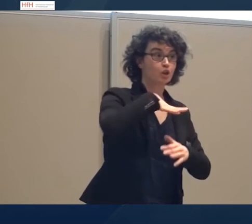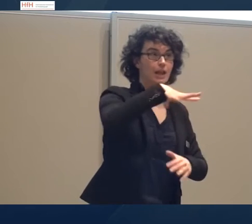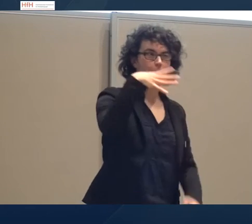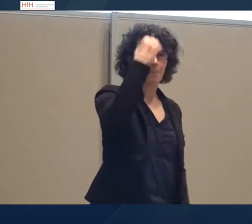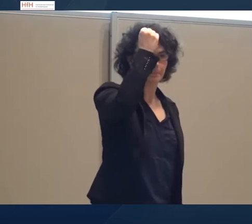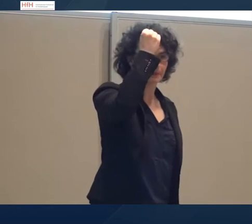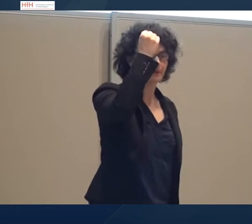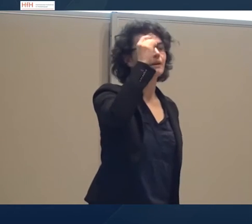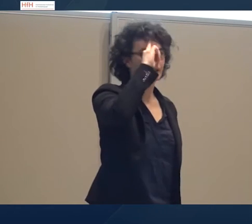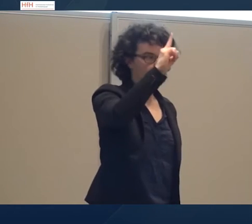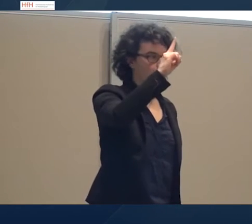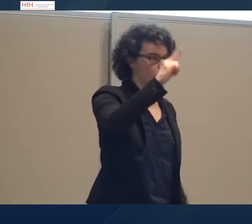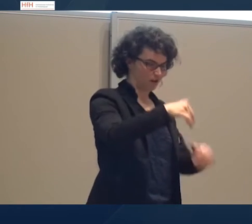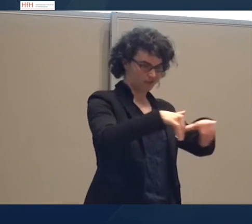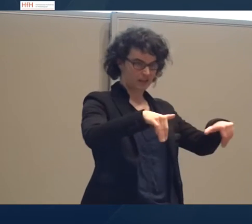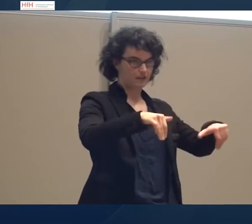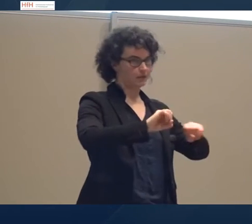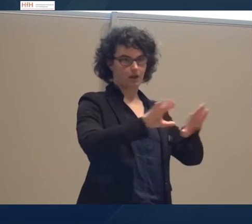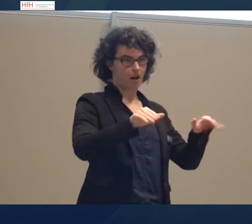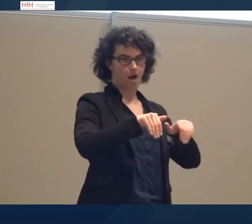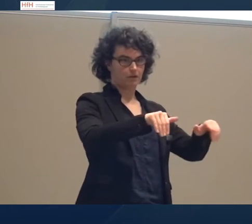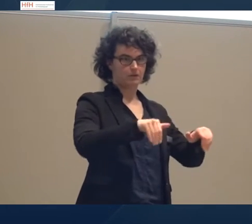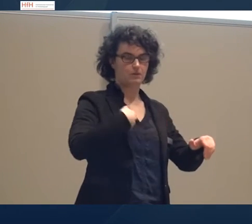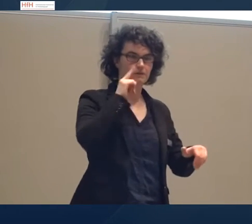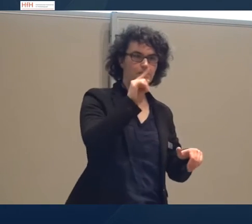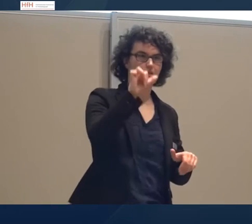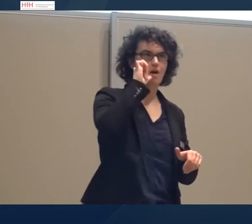bestimmen. Sonst müssten wir ja nicht das Alkohol dazu gehören.